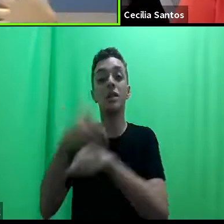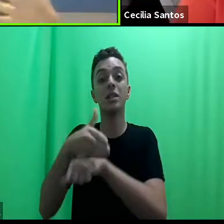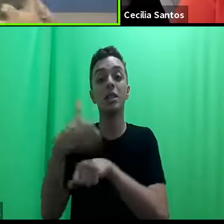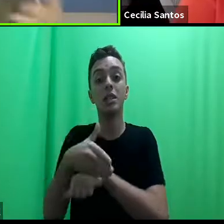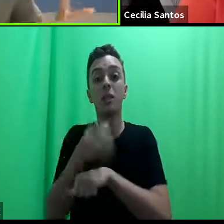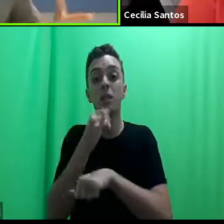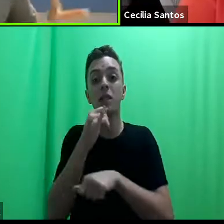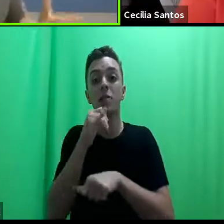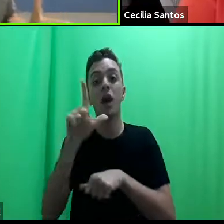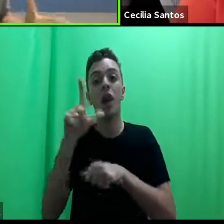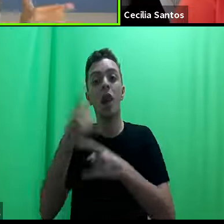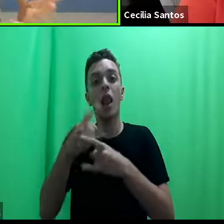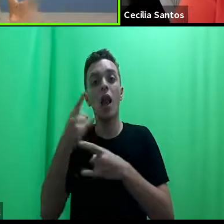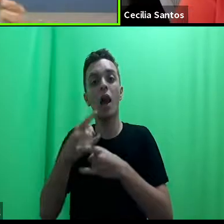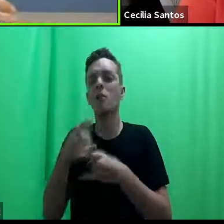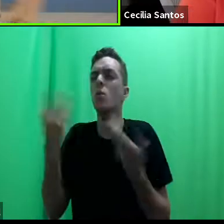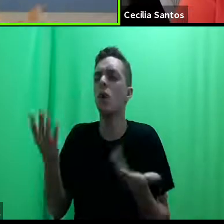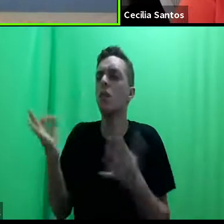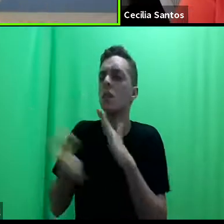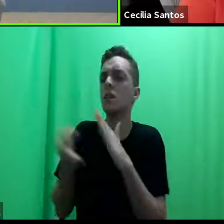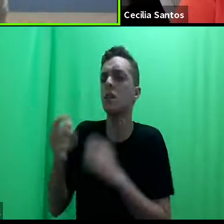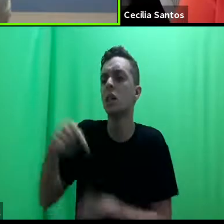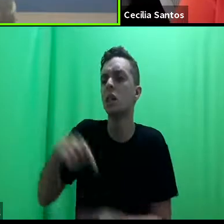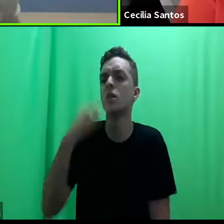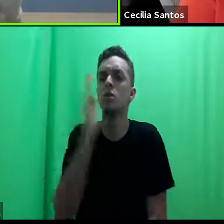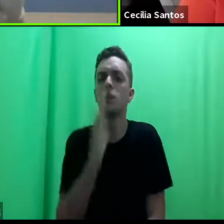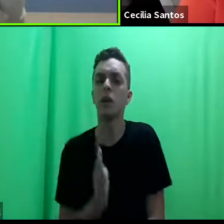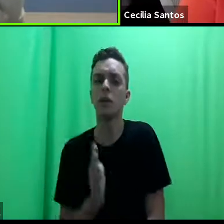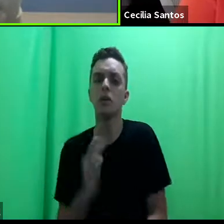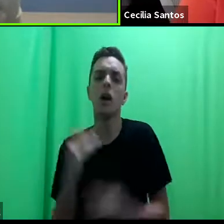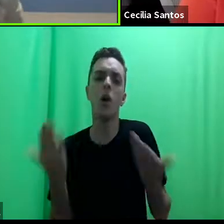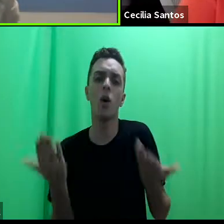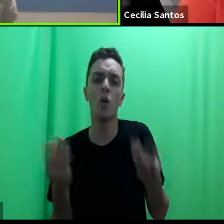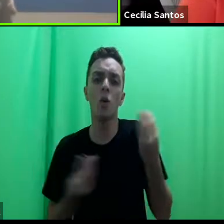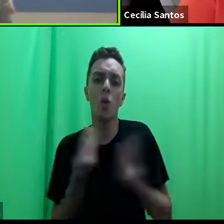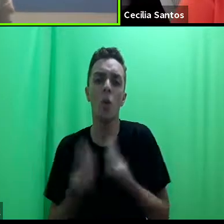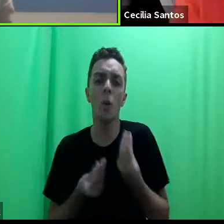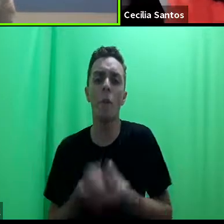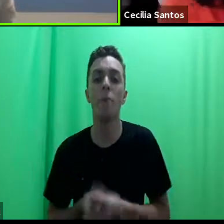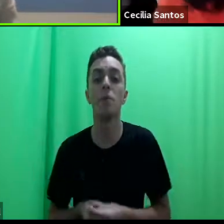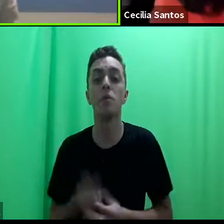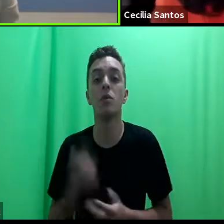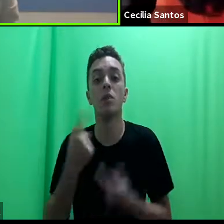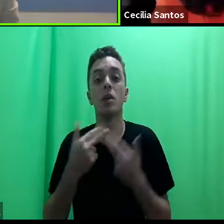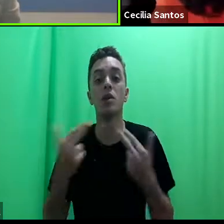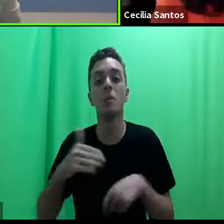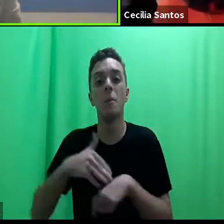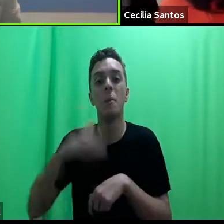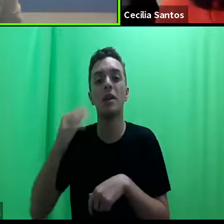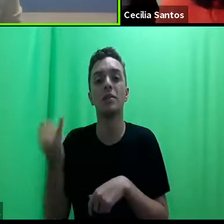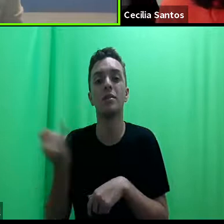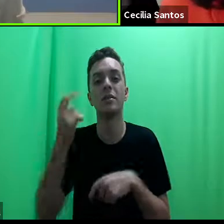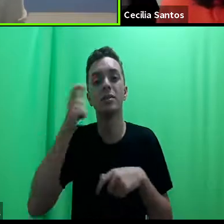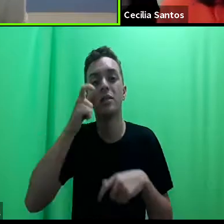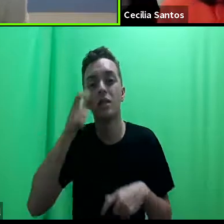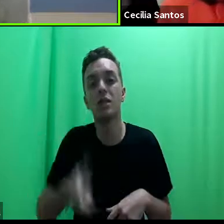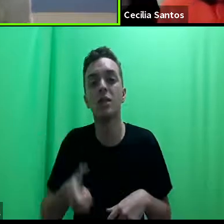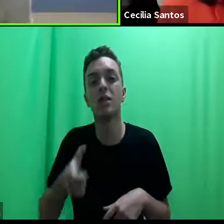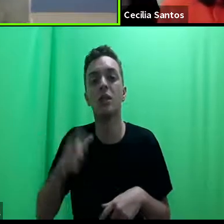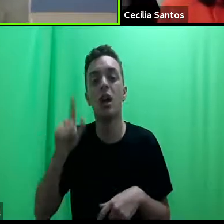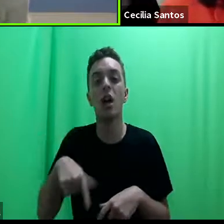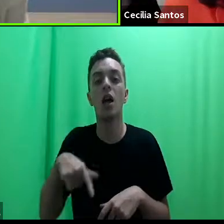entrar lá e ver nós vamos dizer quem são as clínicas no Brasil, com o elas atuam. E uma das coisas que eu acho superinteressante de